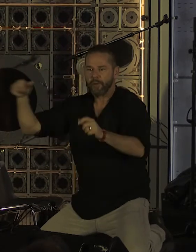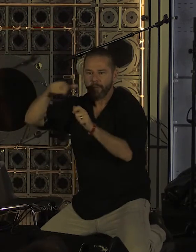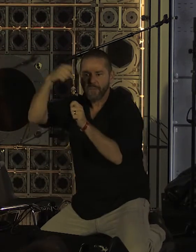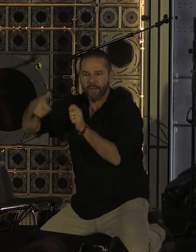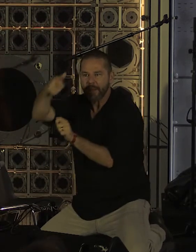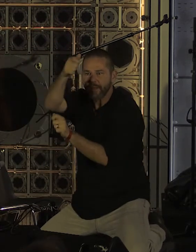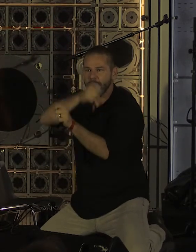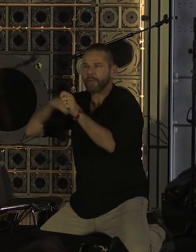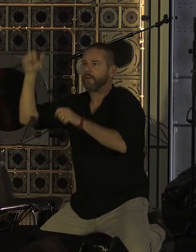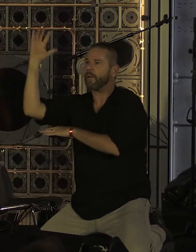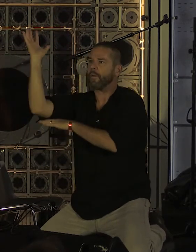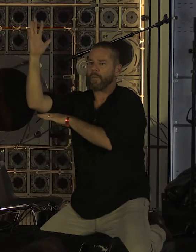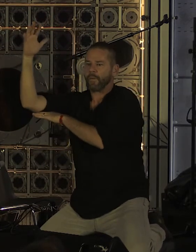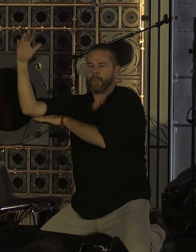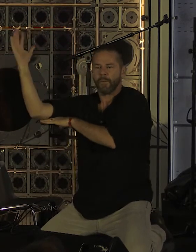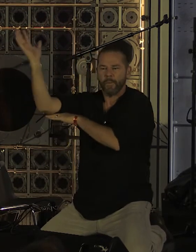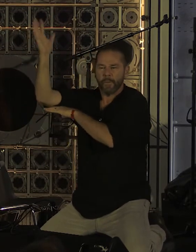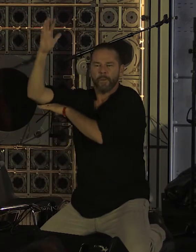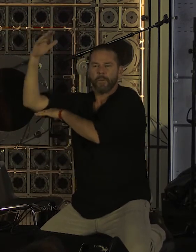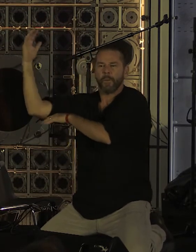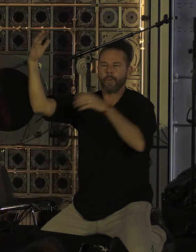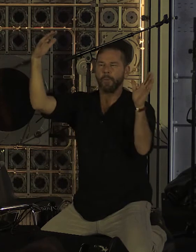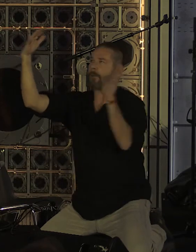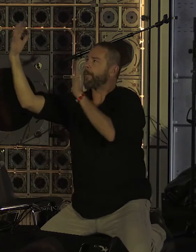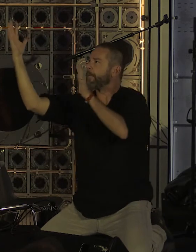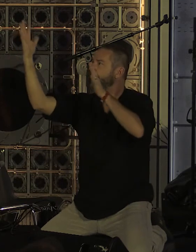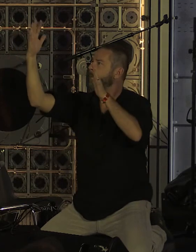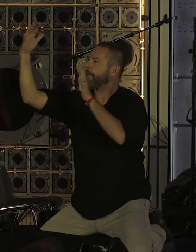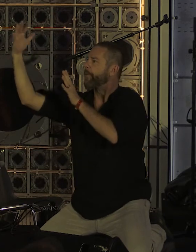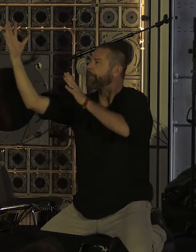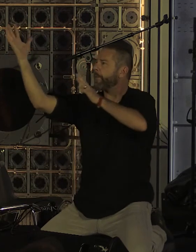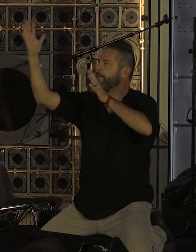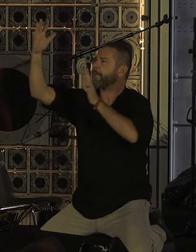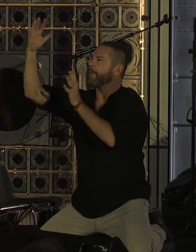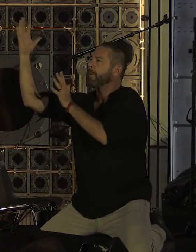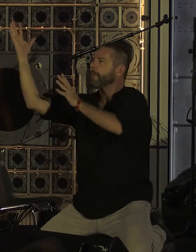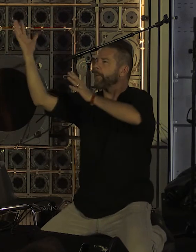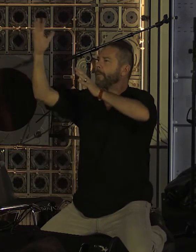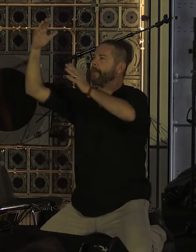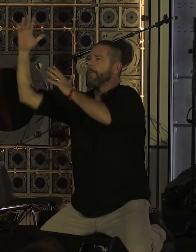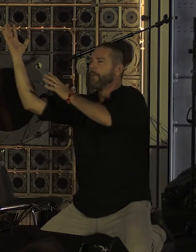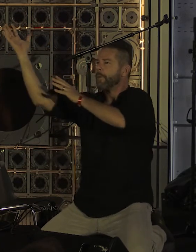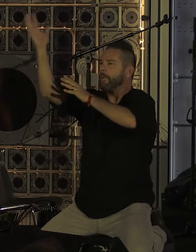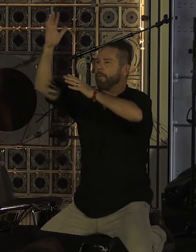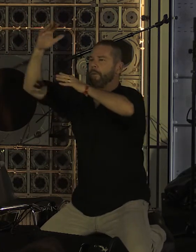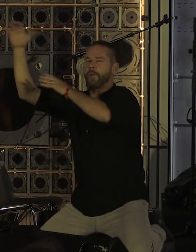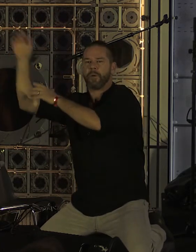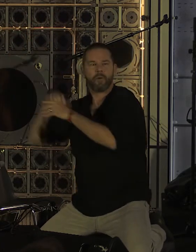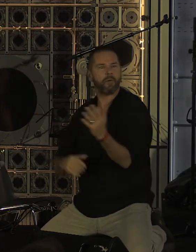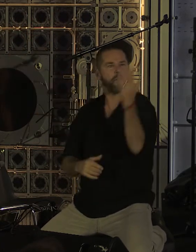Trembleront un peu dans la brise La brise goûtera plus bas Dans les branches soupirantes Du goyavier flamboyer